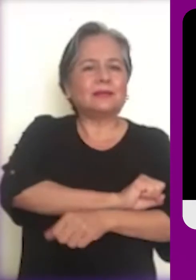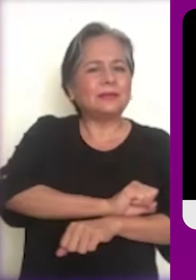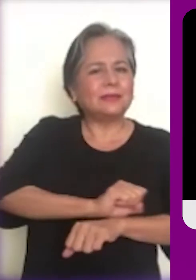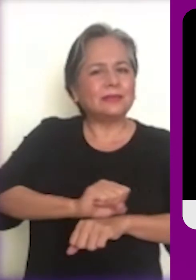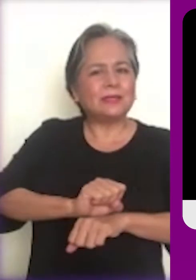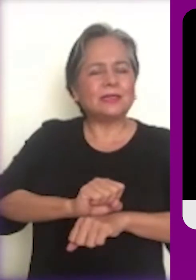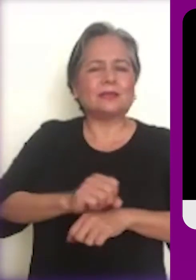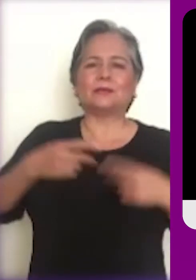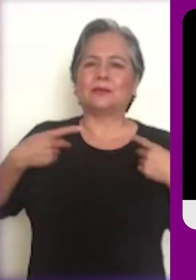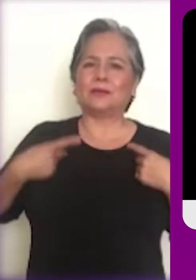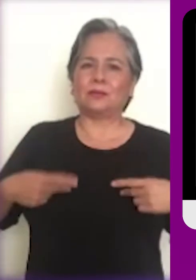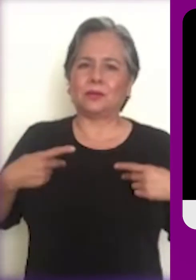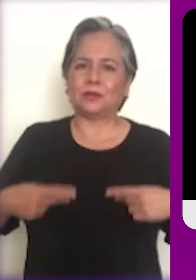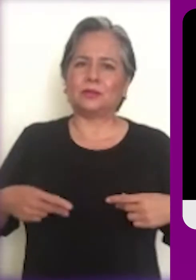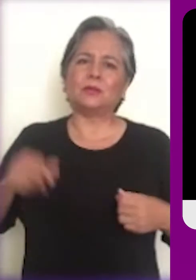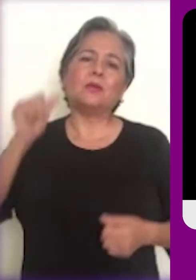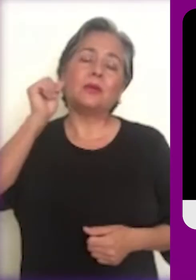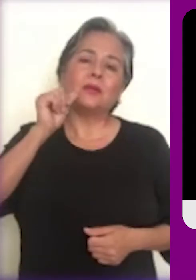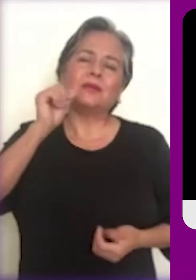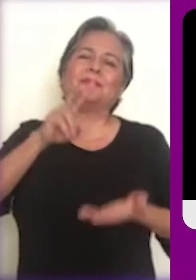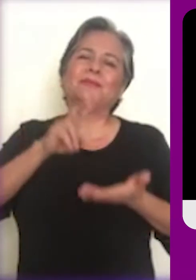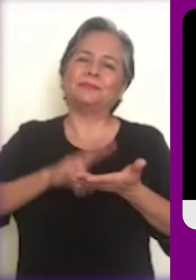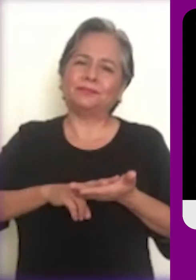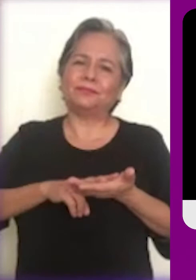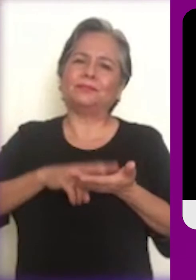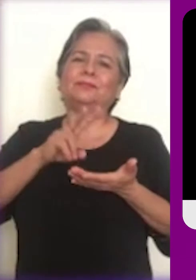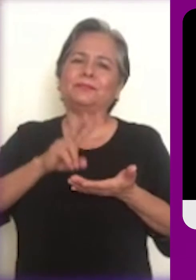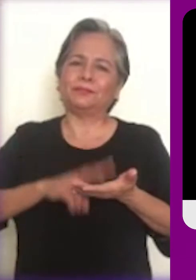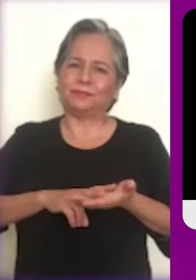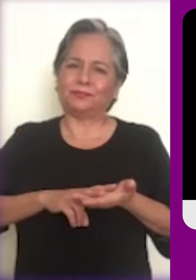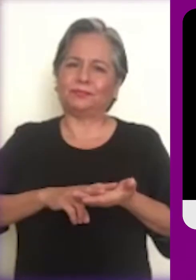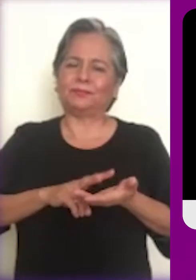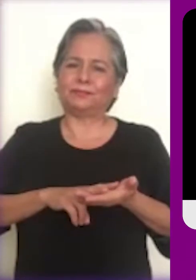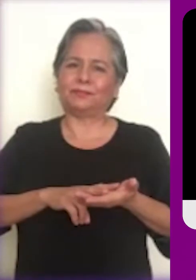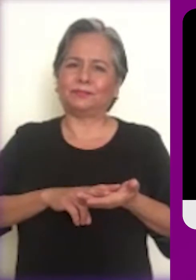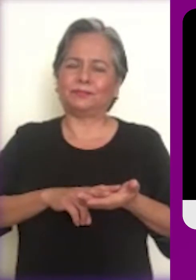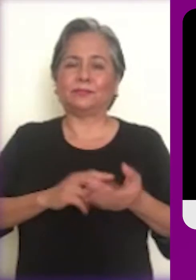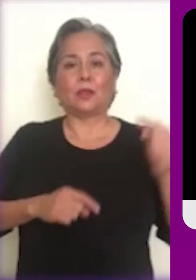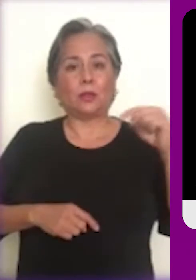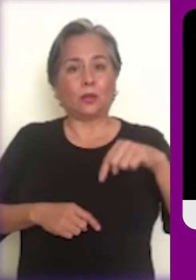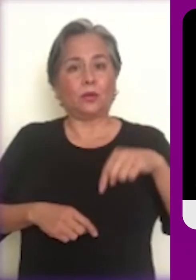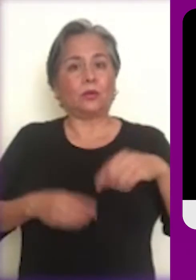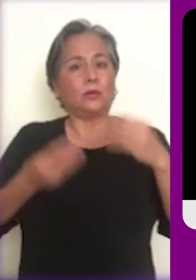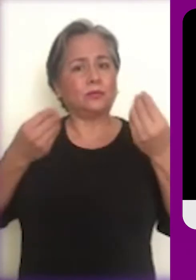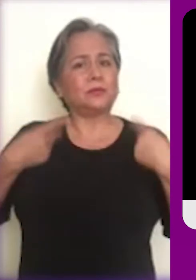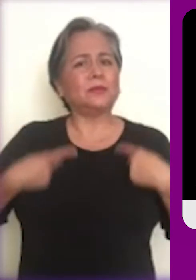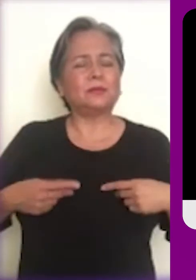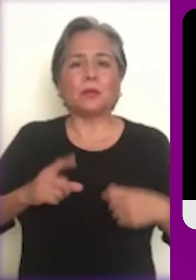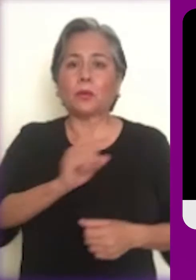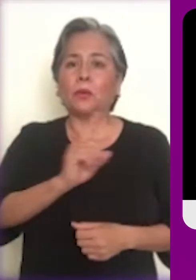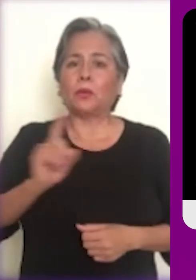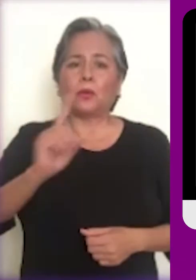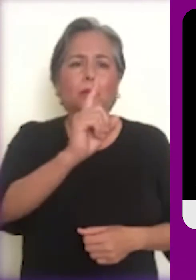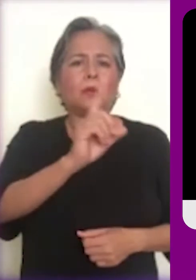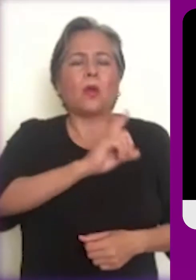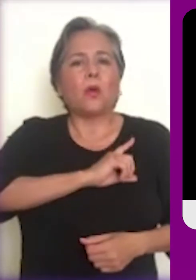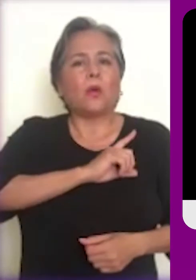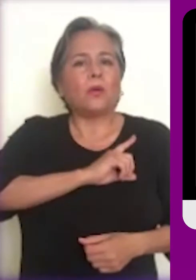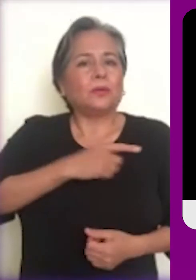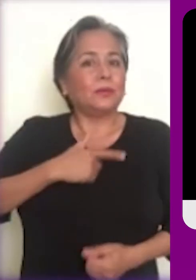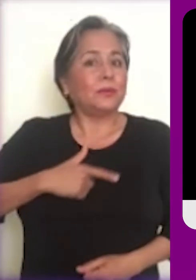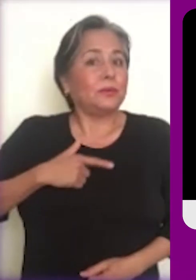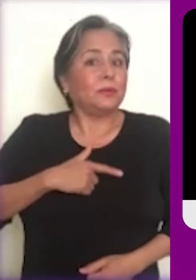persona que nos parecería contradictorio negarse a sí mismo. Pero se trata de una lucha